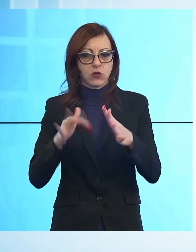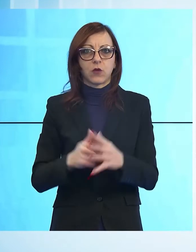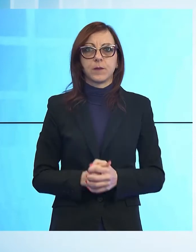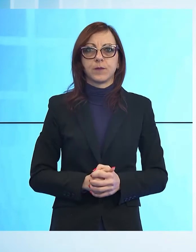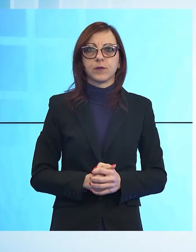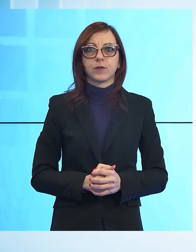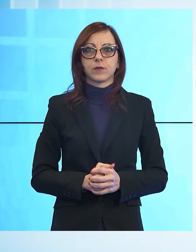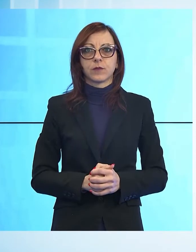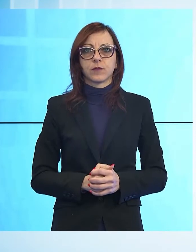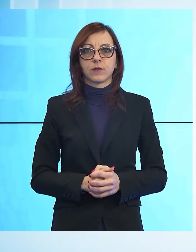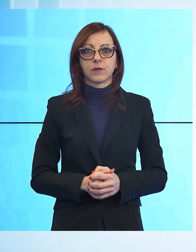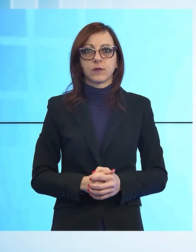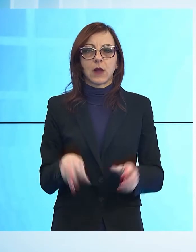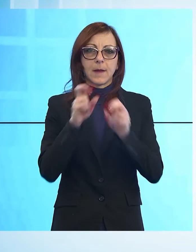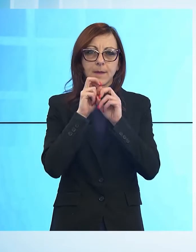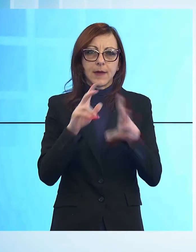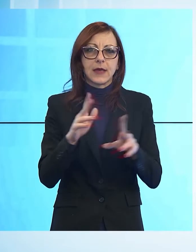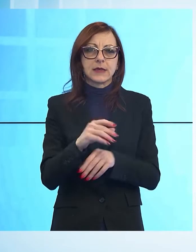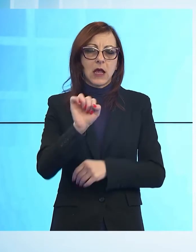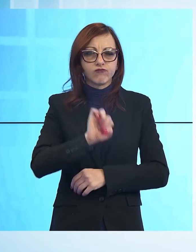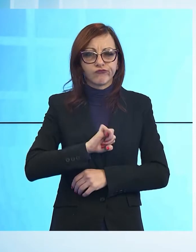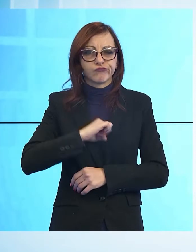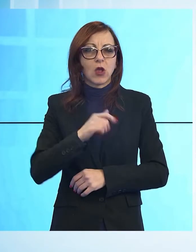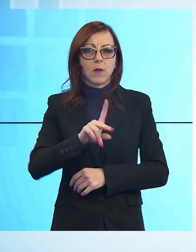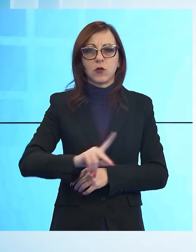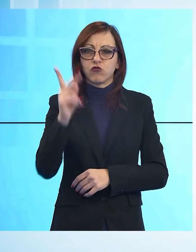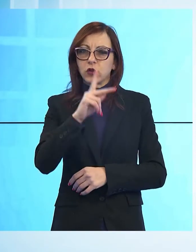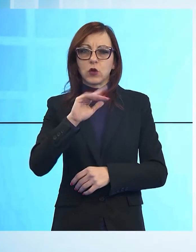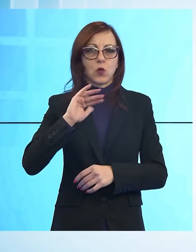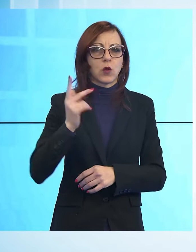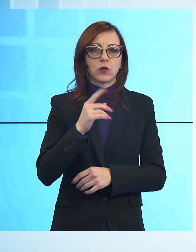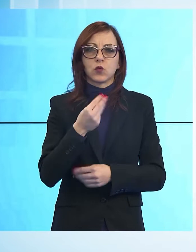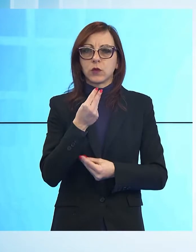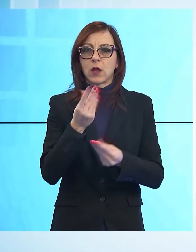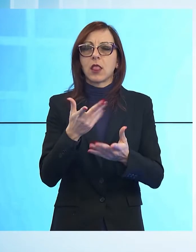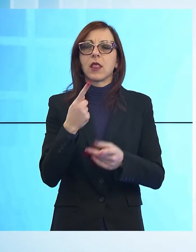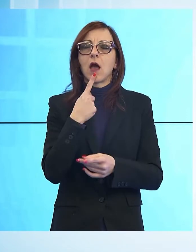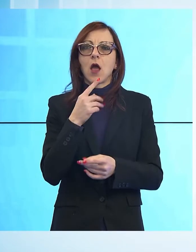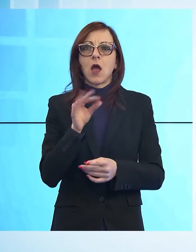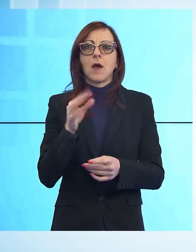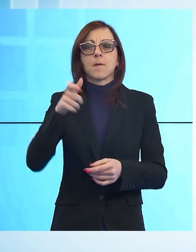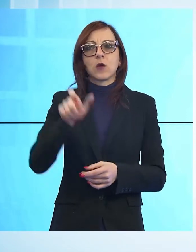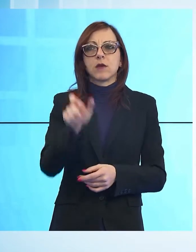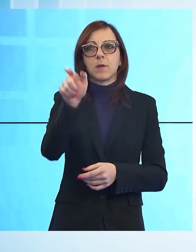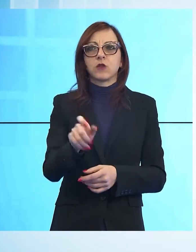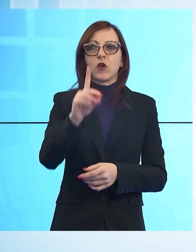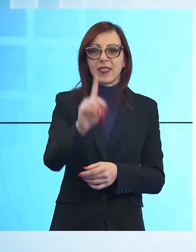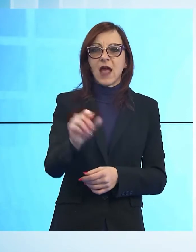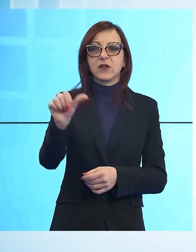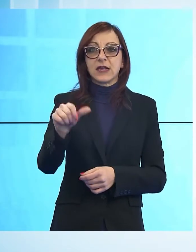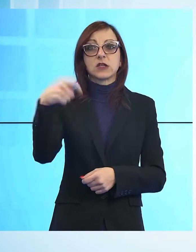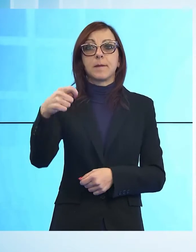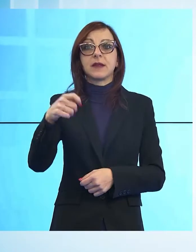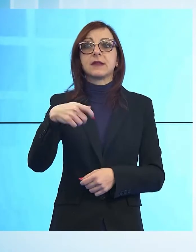Messaggi di cordoglio da tutta la provincia di Lucca per l'improvvisa scomparsa di David Sassoli, presidente del Parlamento europeo,